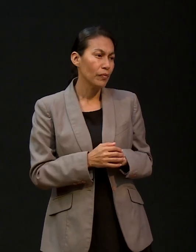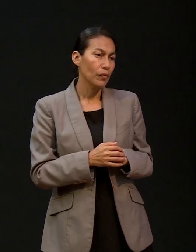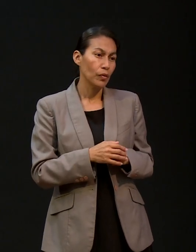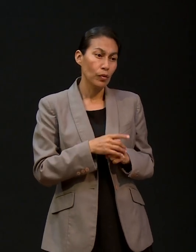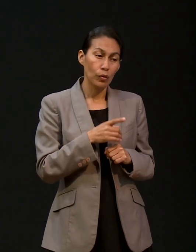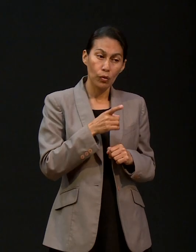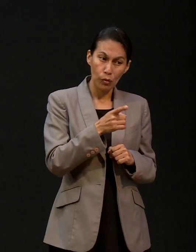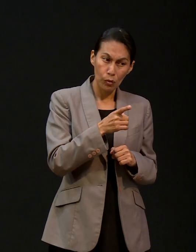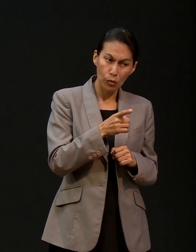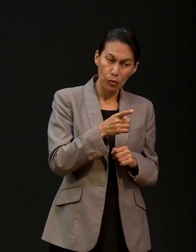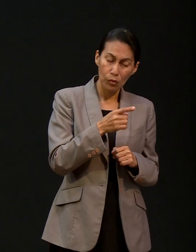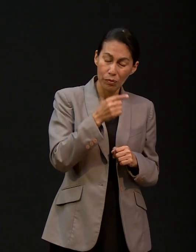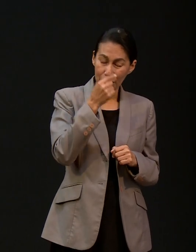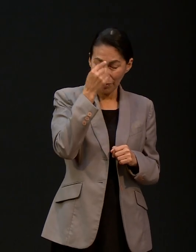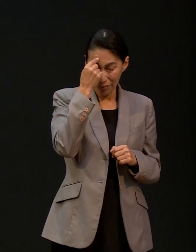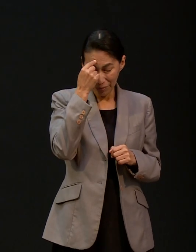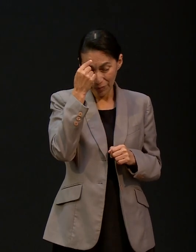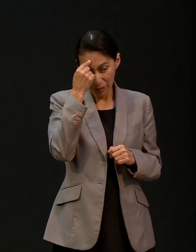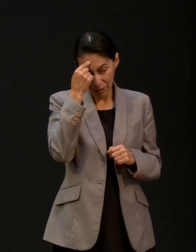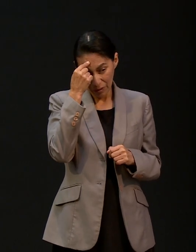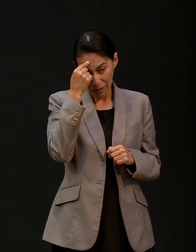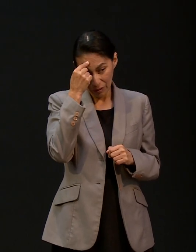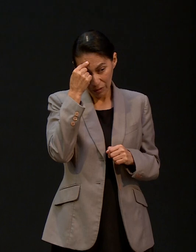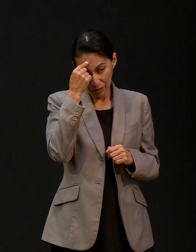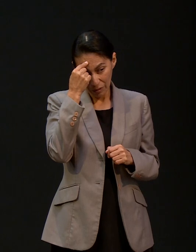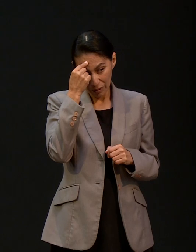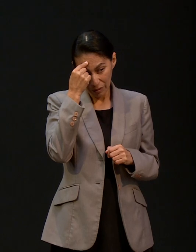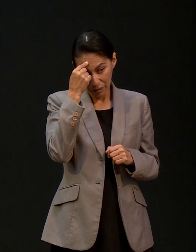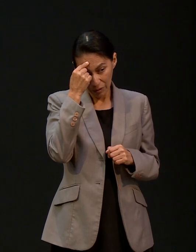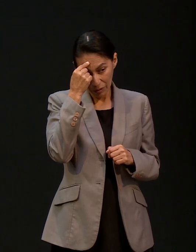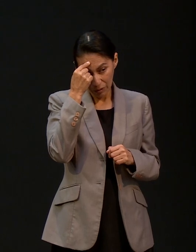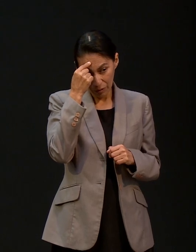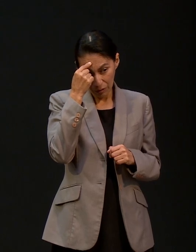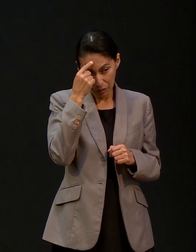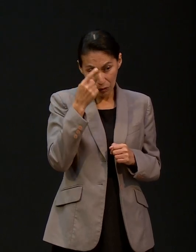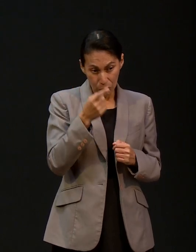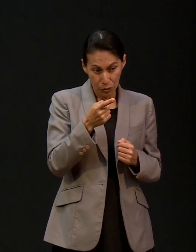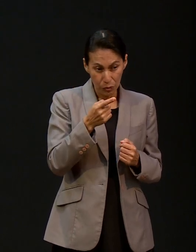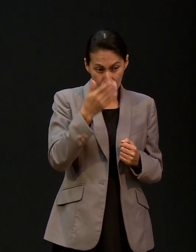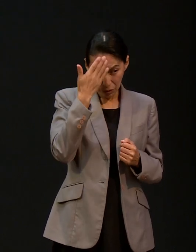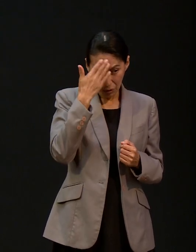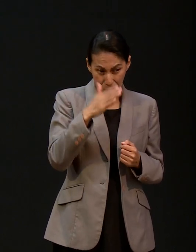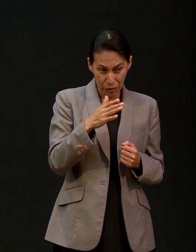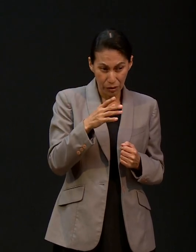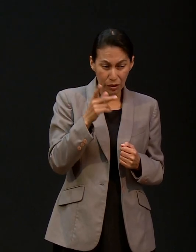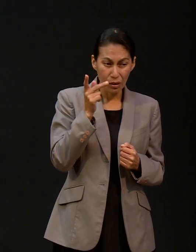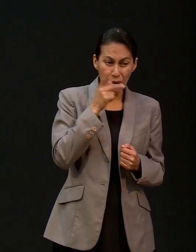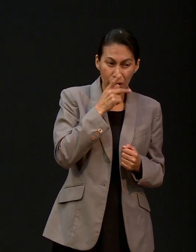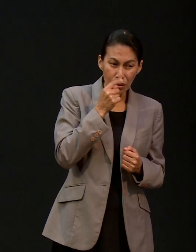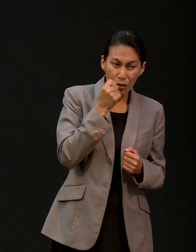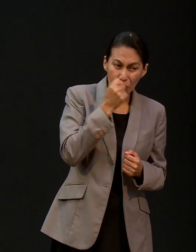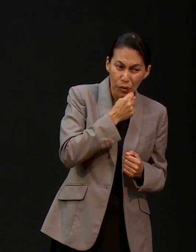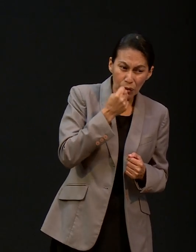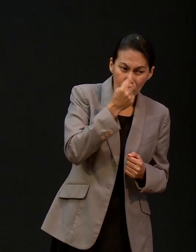digámoslo así, en tu razonamiento, tú veías que teología era la carrera.